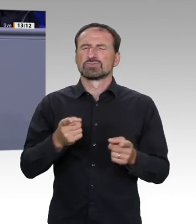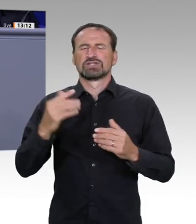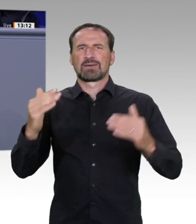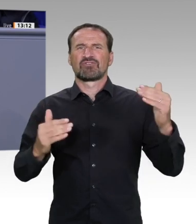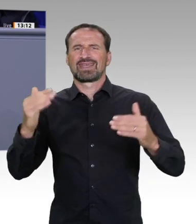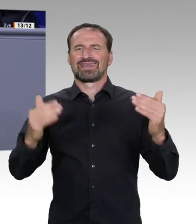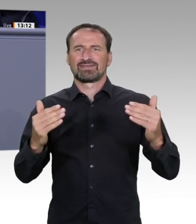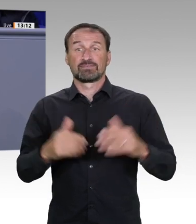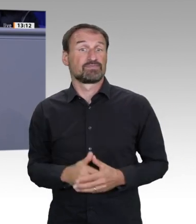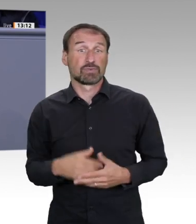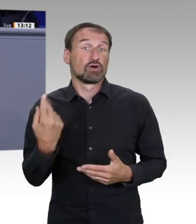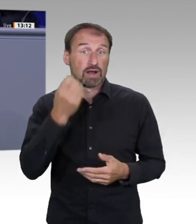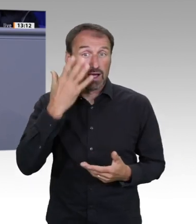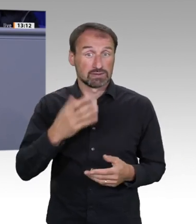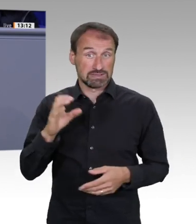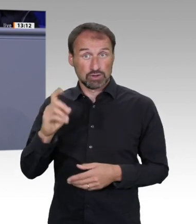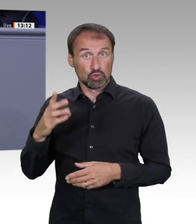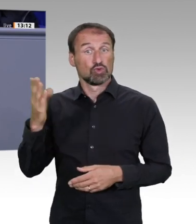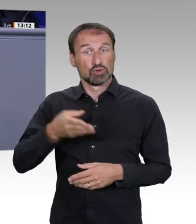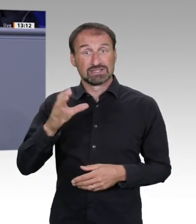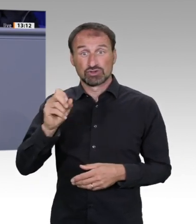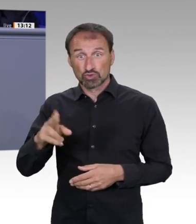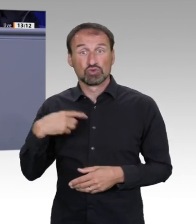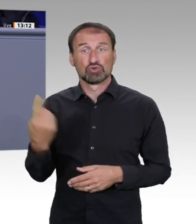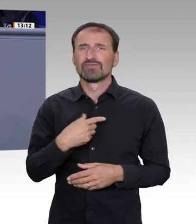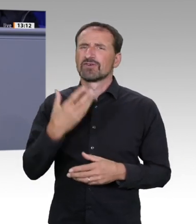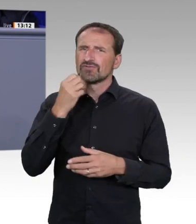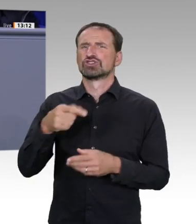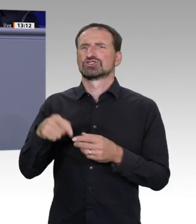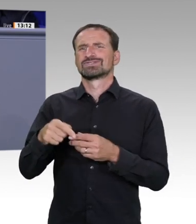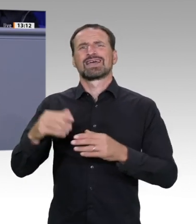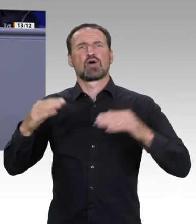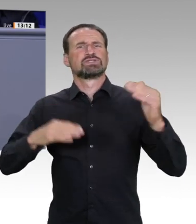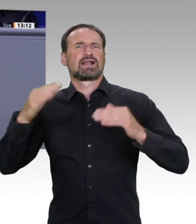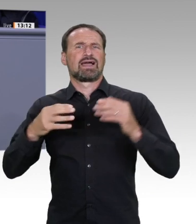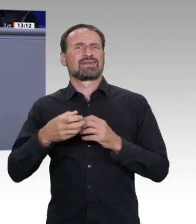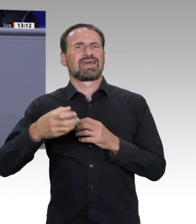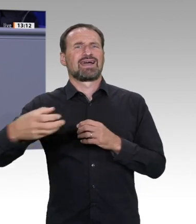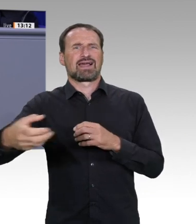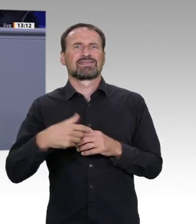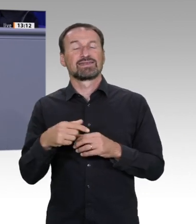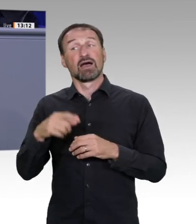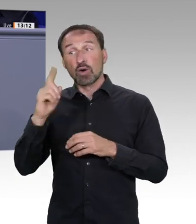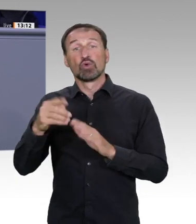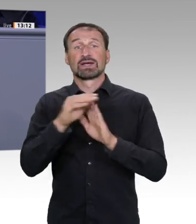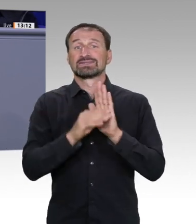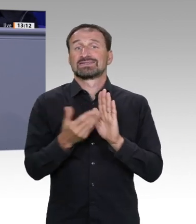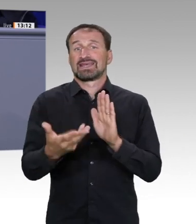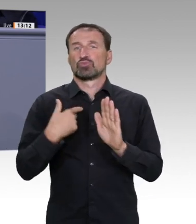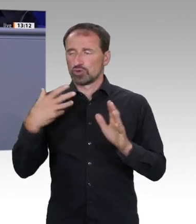Rahmenprogramm FONA Forschung für die nachhaltige Entwicklung einen erfolgreichen Förderrahmen, und der geht dieses Jahr in die vierte Auflage.